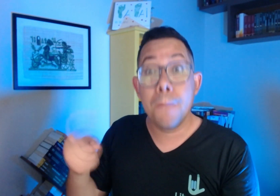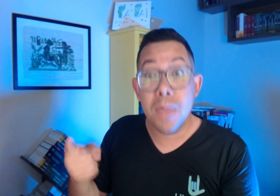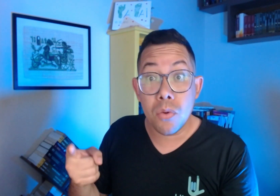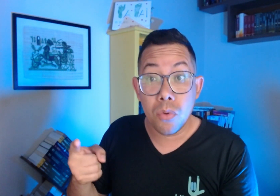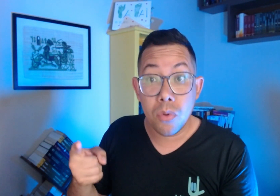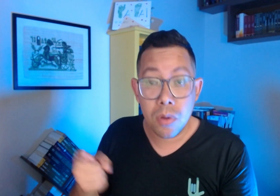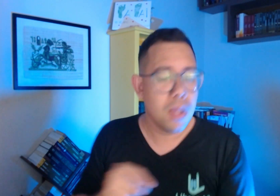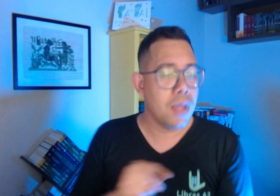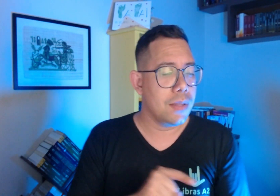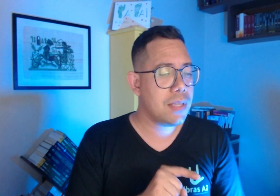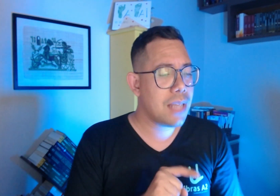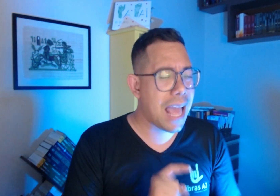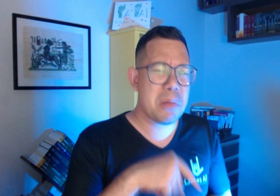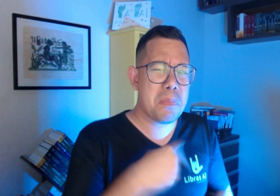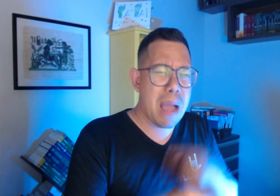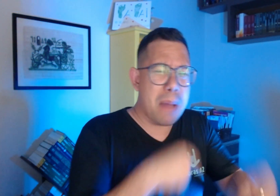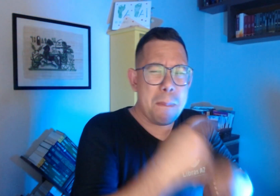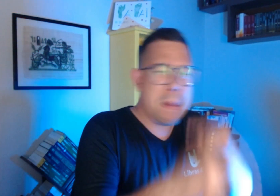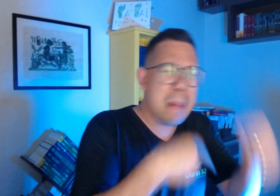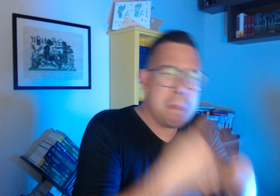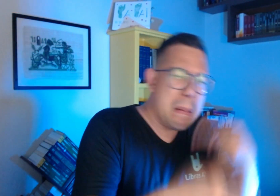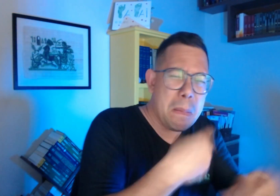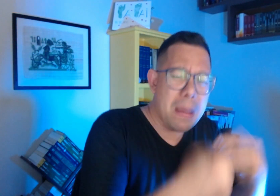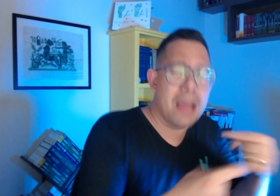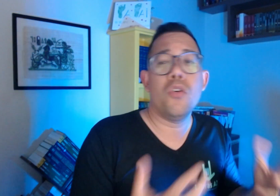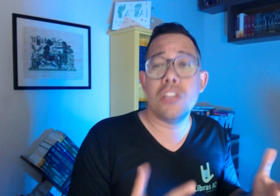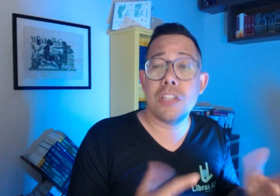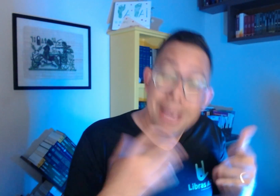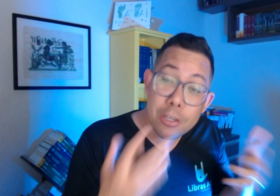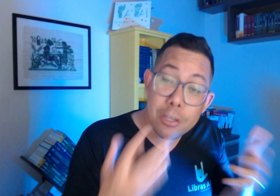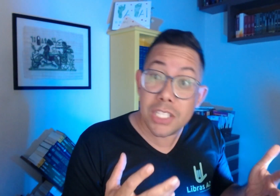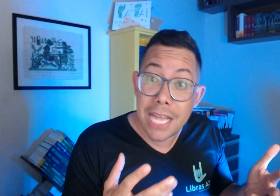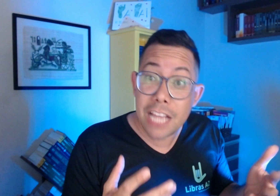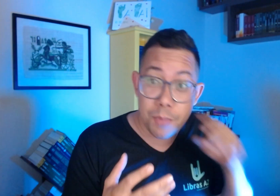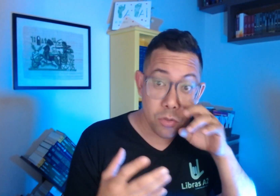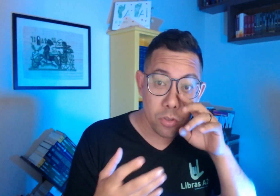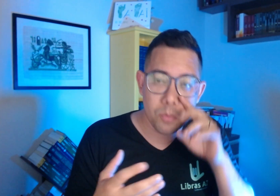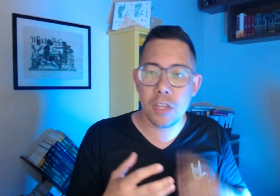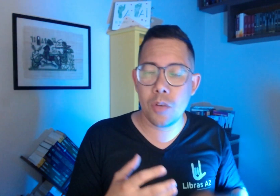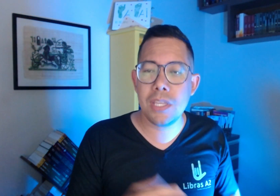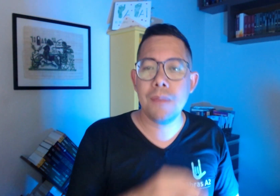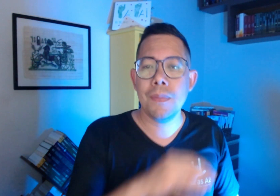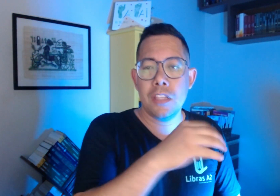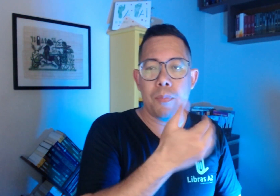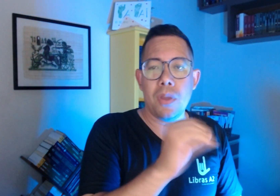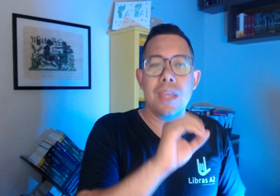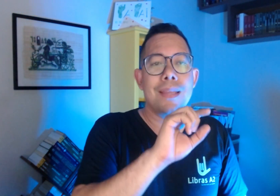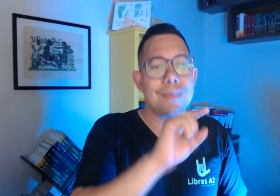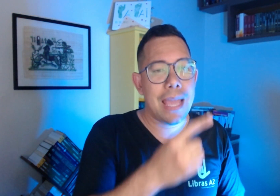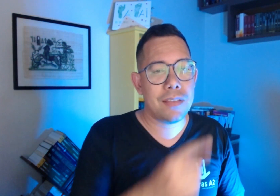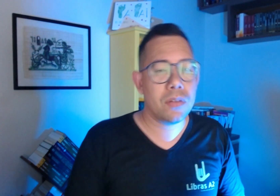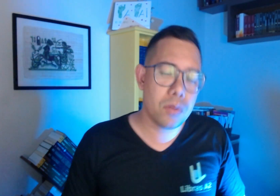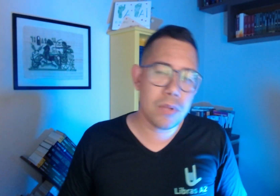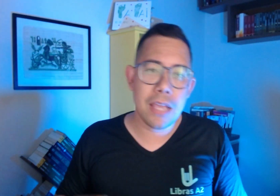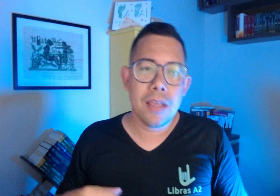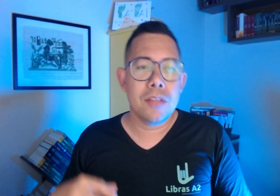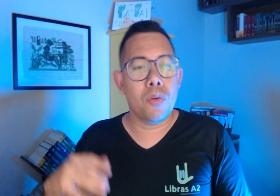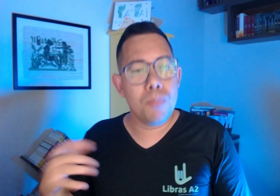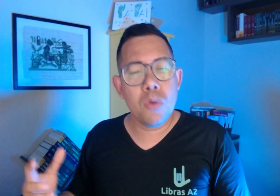Mil. Desse lado. Ou seja, mais quantidade de pessoas morreram aqui. Você põe 10. Então, mil